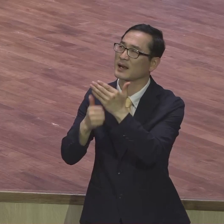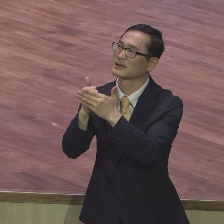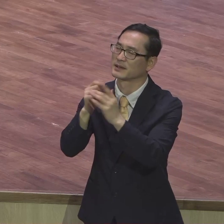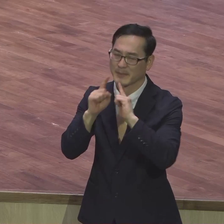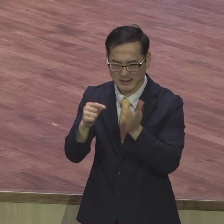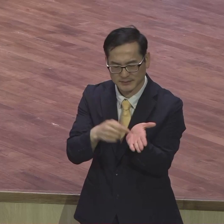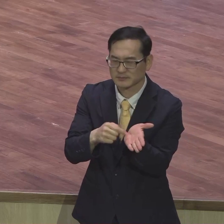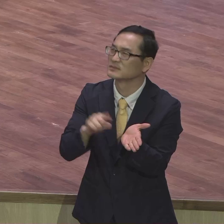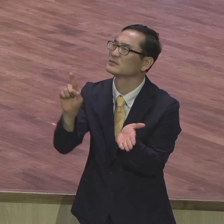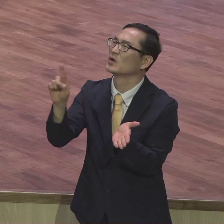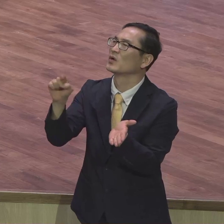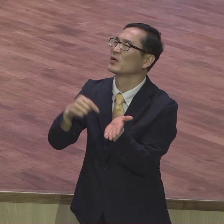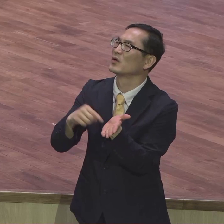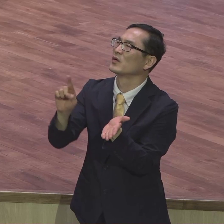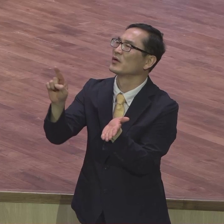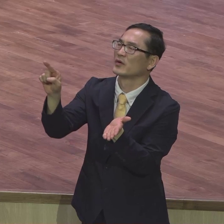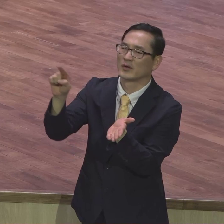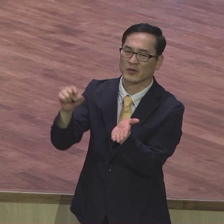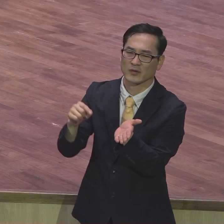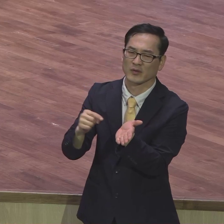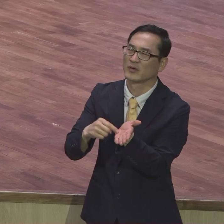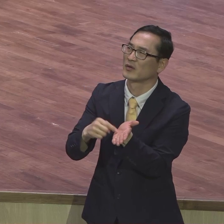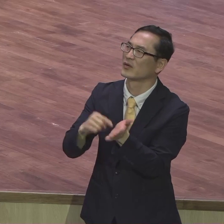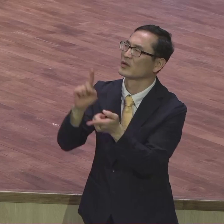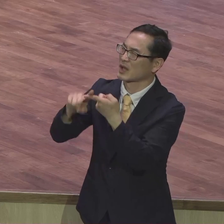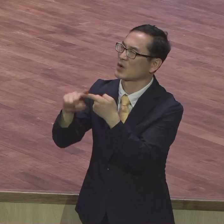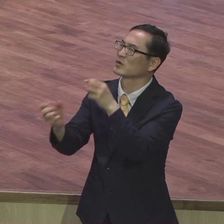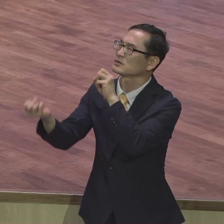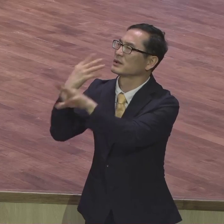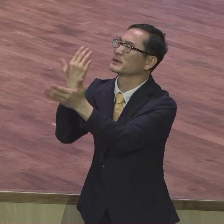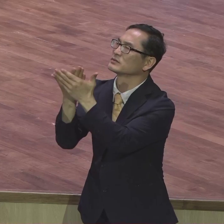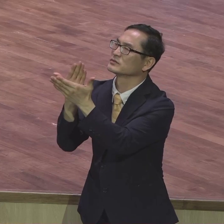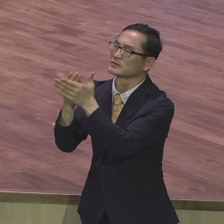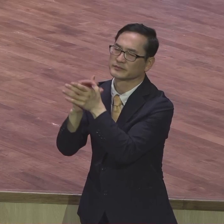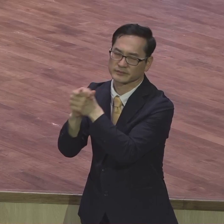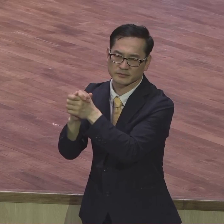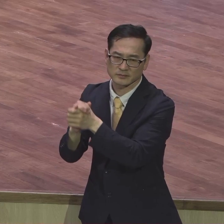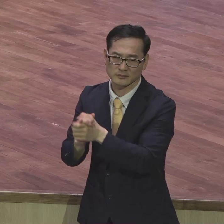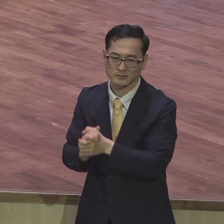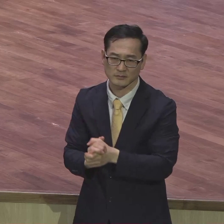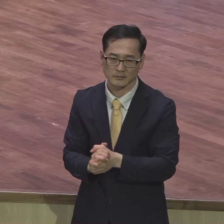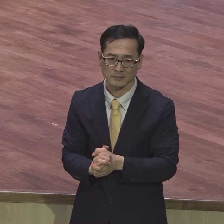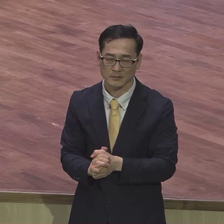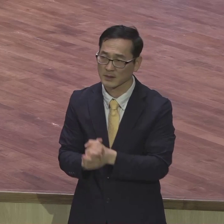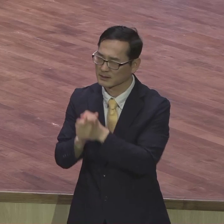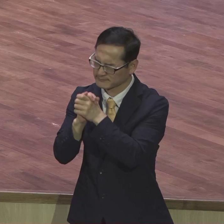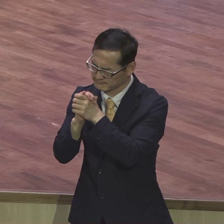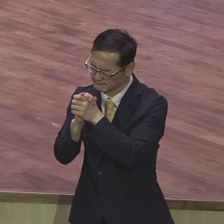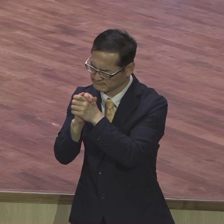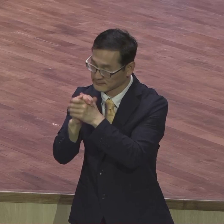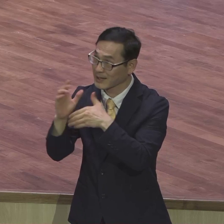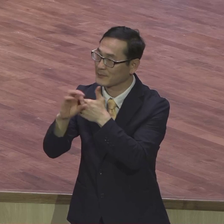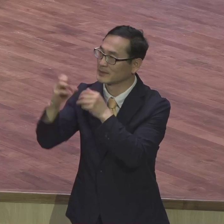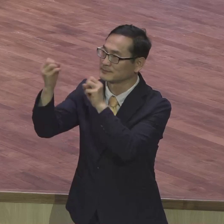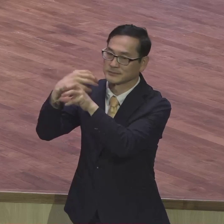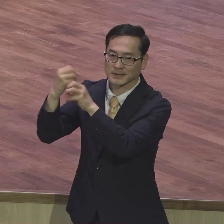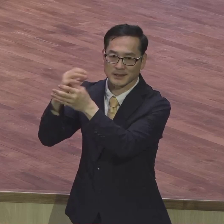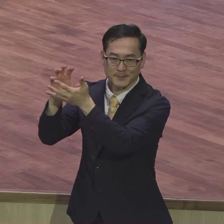상처받은 마음. 어두워진 마음. 비틀어진 마음이 아니라 그걸 다 고쳐가지고 새 마음을 주신다고. 새 마음을